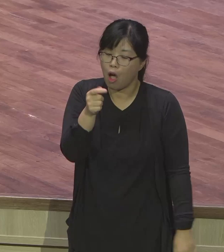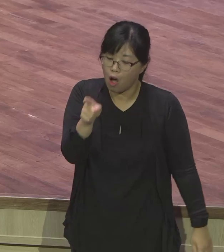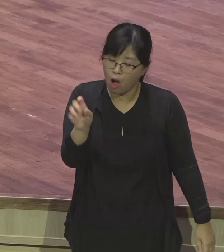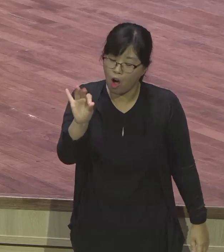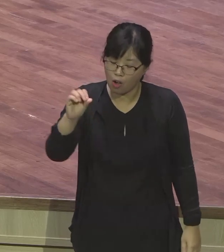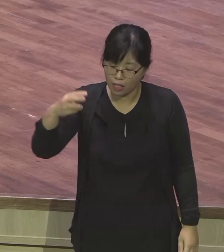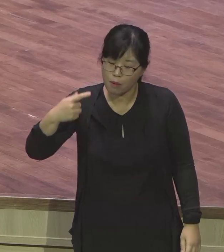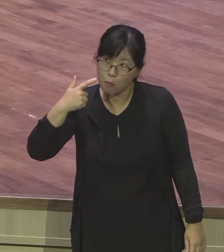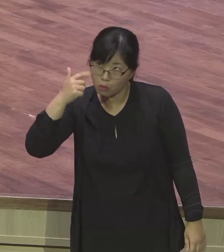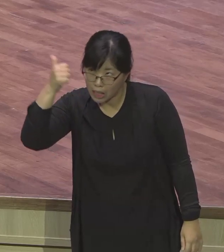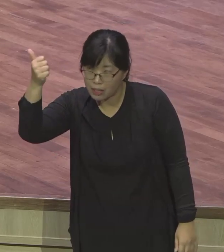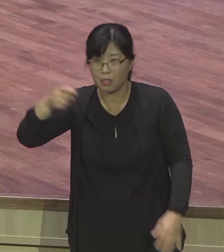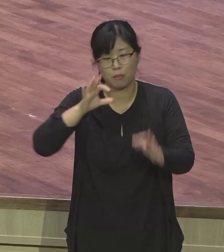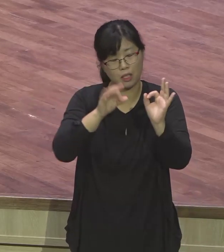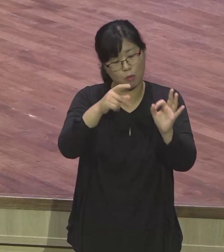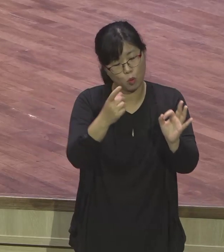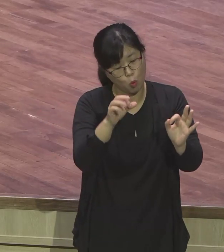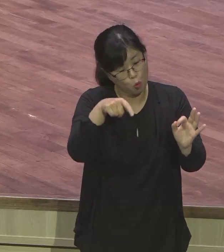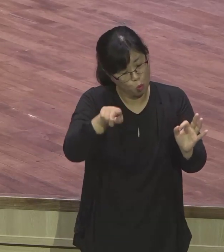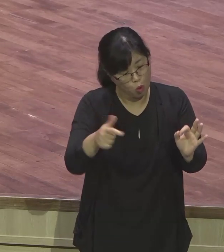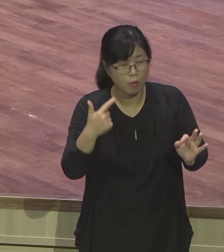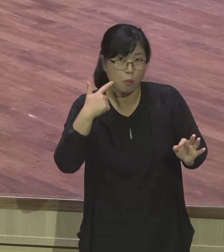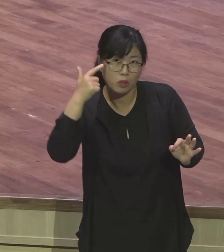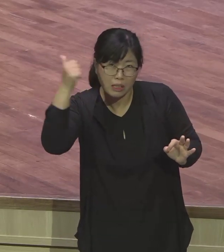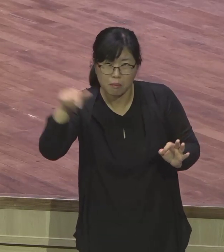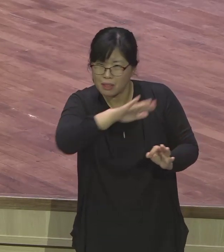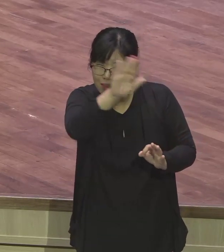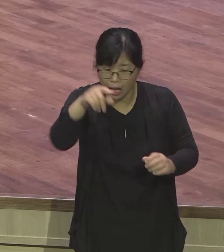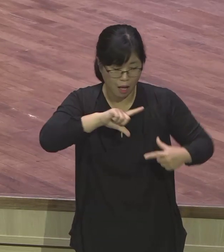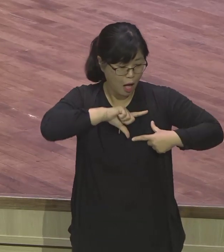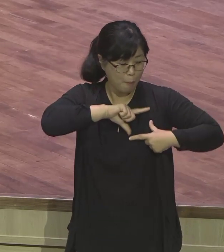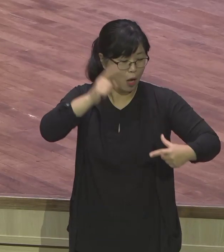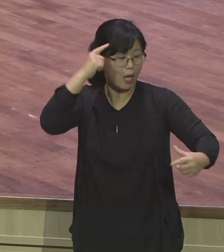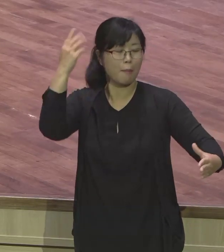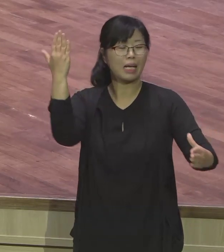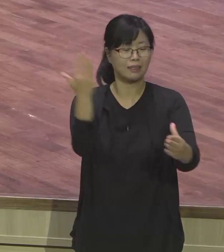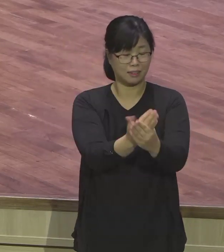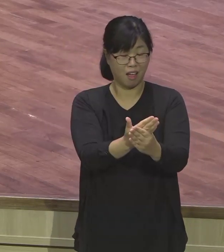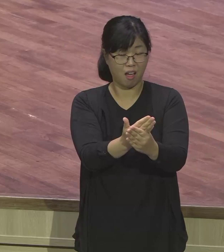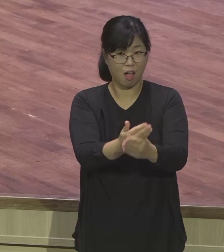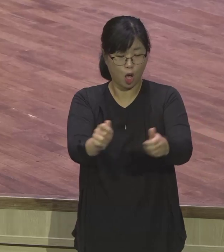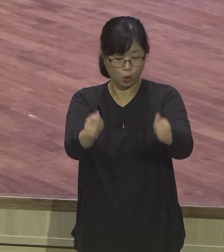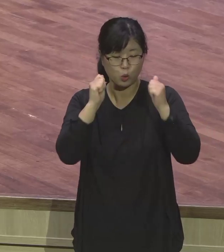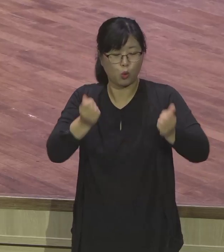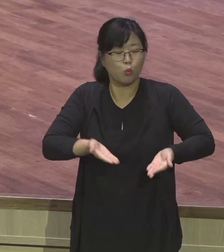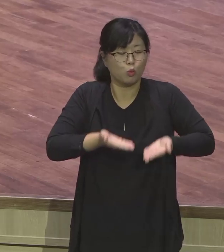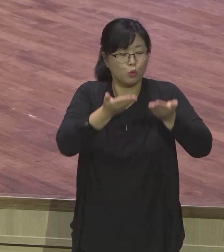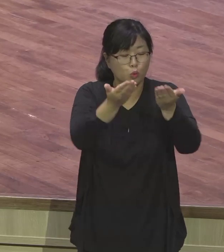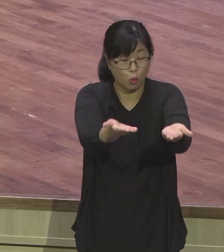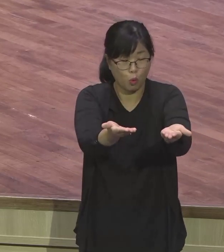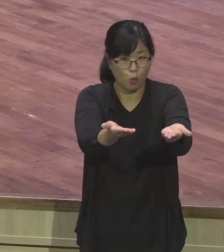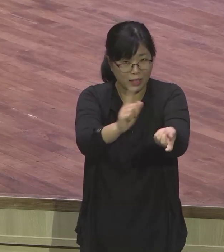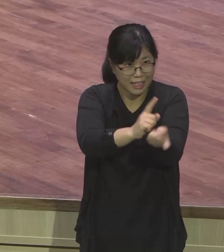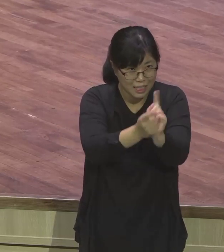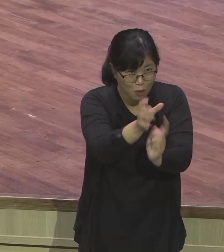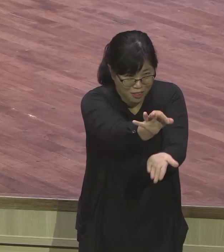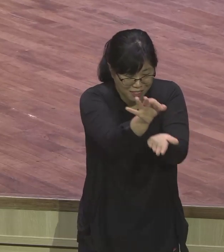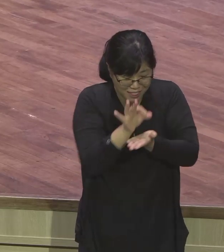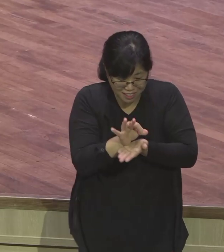박사, 명예 박사 다 받았어요, 명예 박사. 우리 따락방에서, 나름대로 또 이렇게, 교회되는 목사들은 거의 다 명예 박사 다